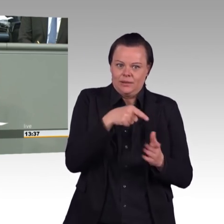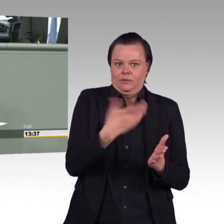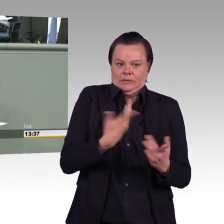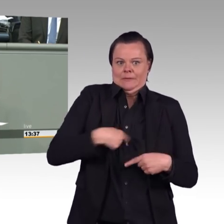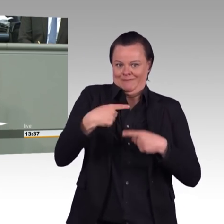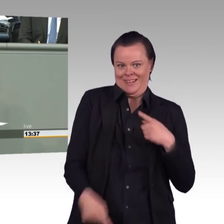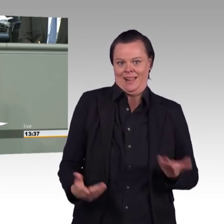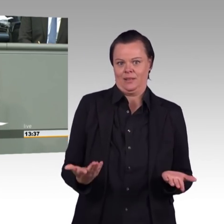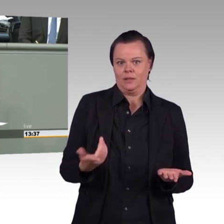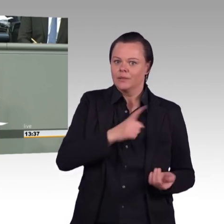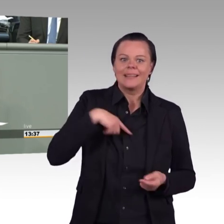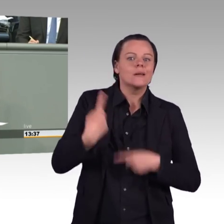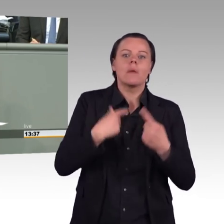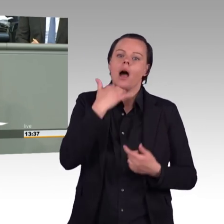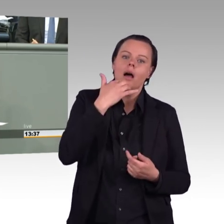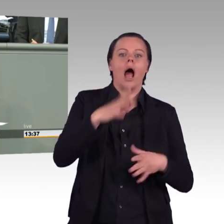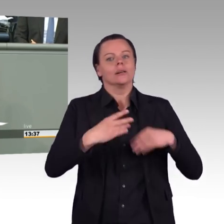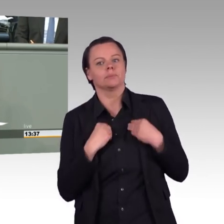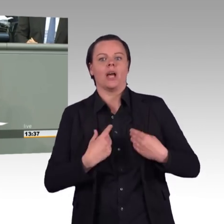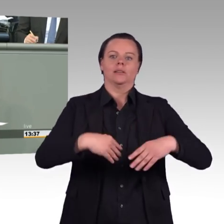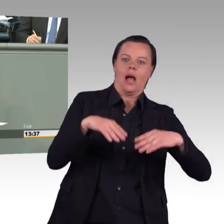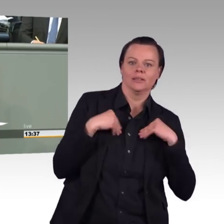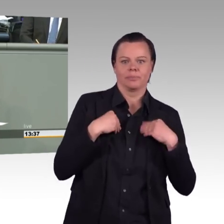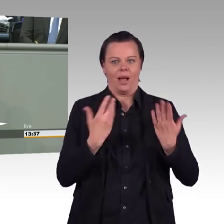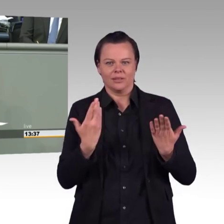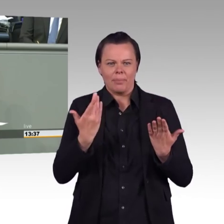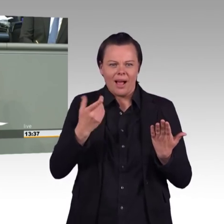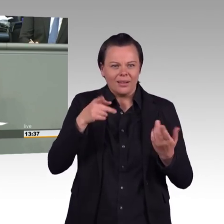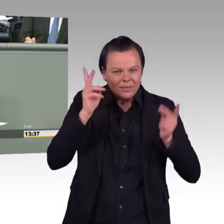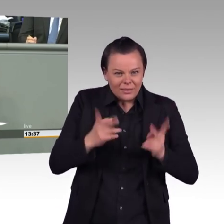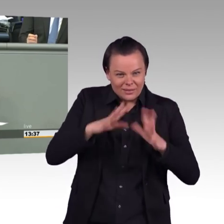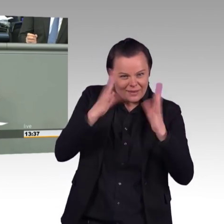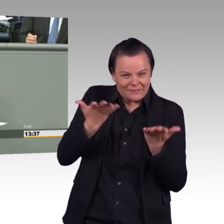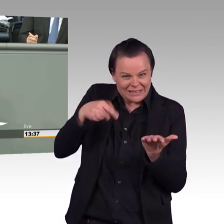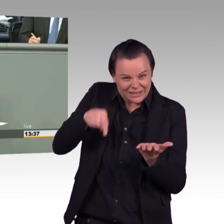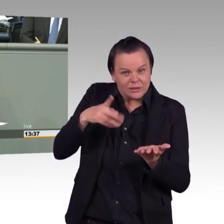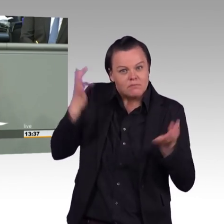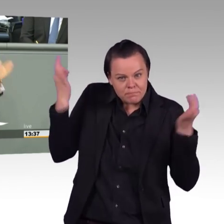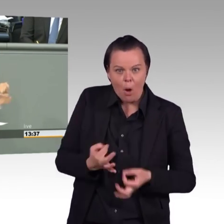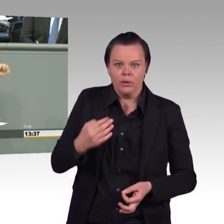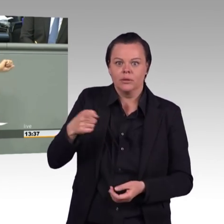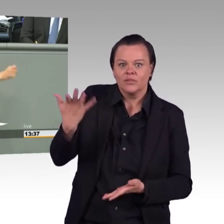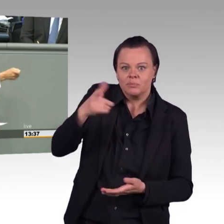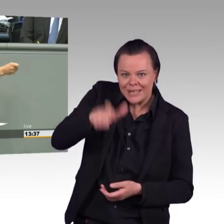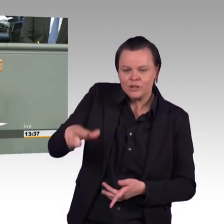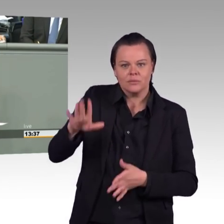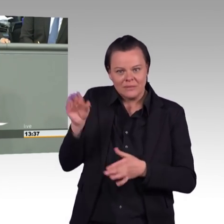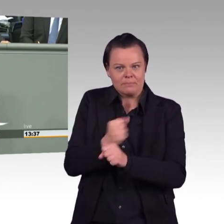Verminderungskosten am geringsten sind. Und das machen Sie, das betrachten Sie nicht. Sie machen Aktionismus, schalten ab. Da, ein Schalter ist, der wird